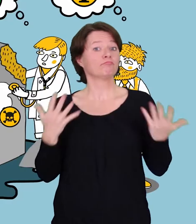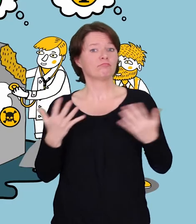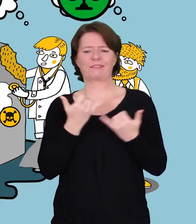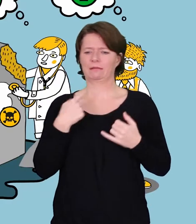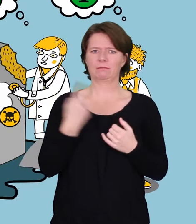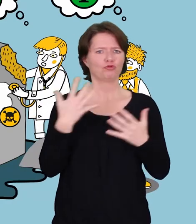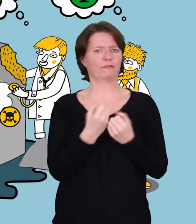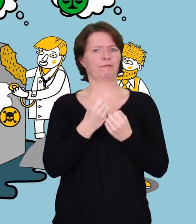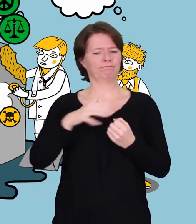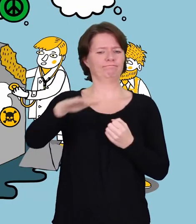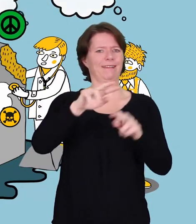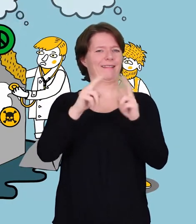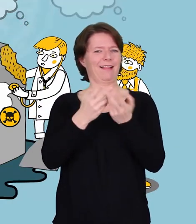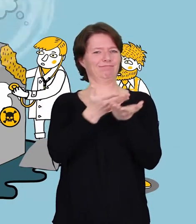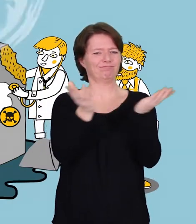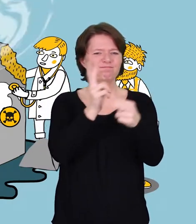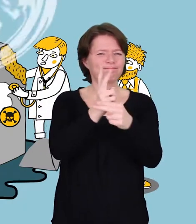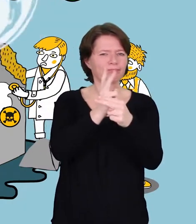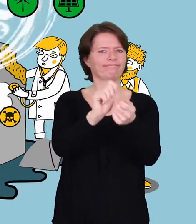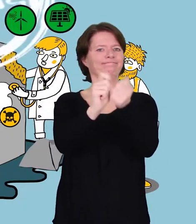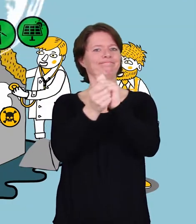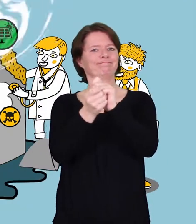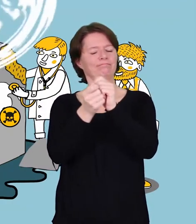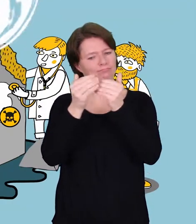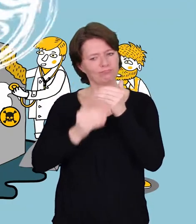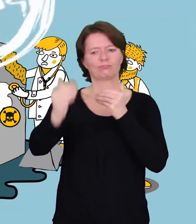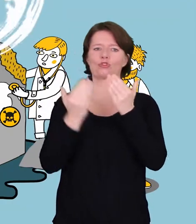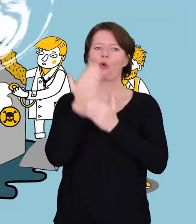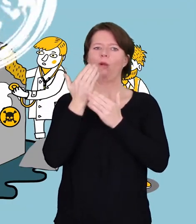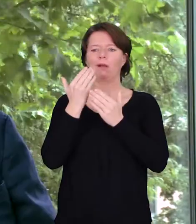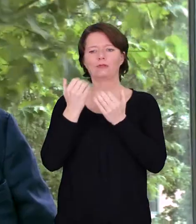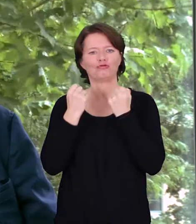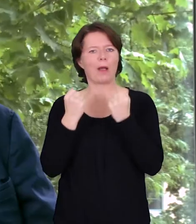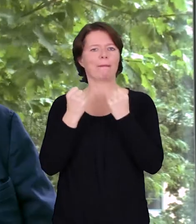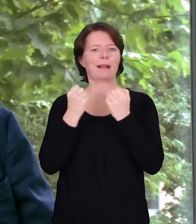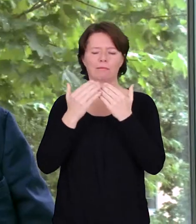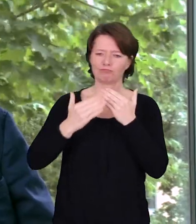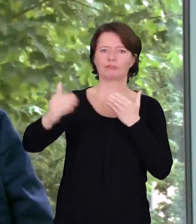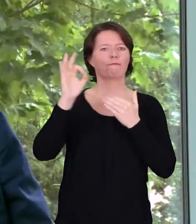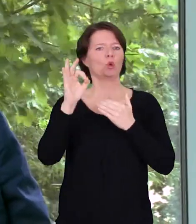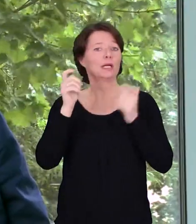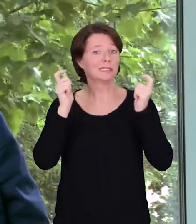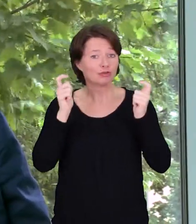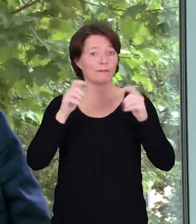Gesellschafts und Wirtschaftsordnung im globalen Maßstab? Es sind die Jungen, die die Welt neu erfinden müssen,